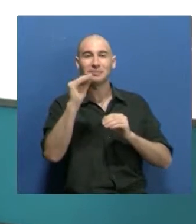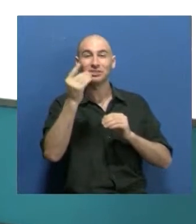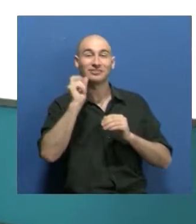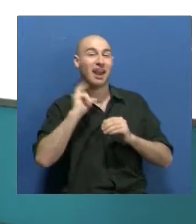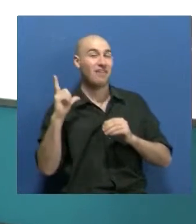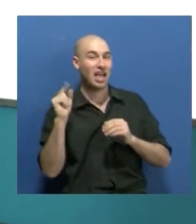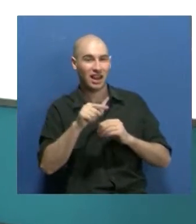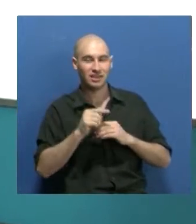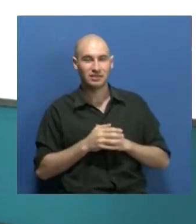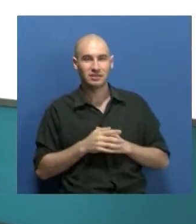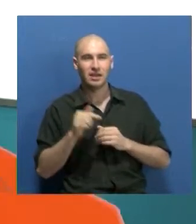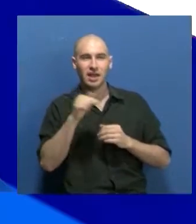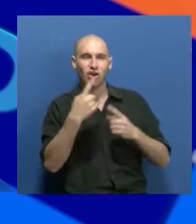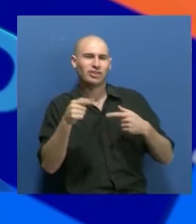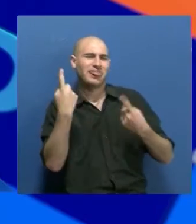Unidiversidad Noticias